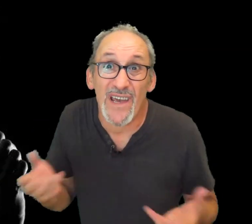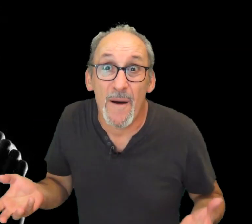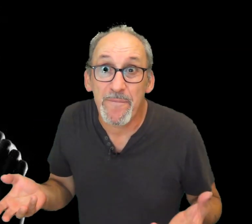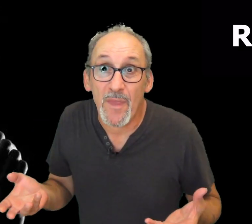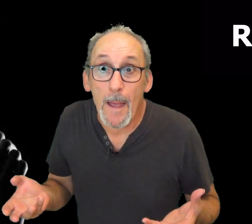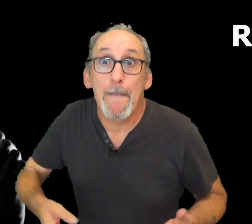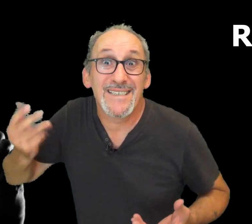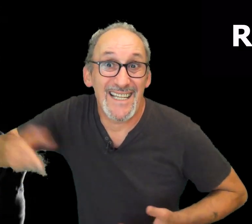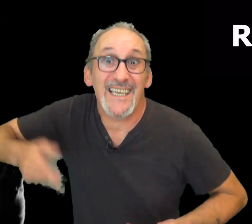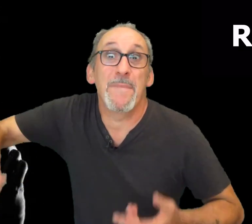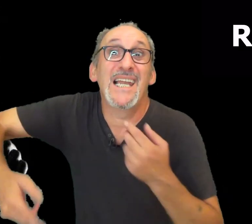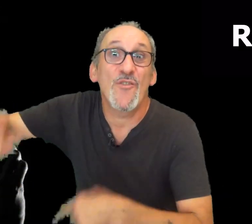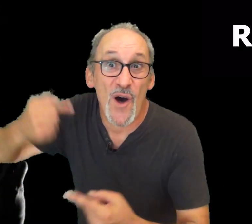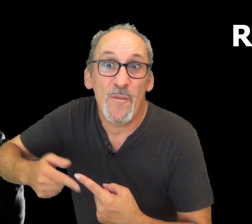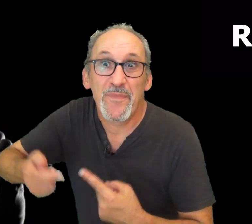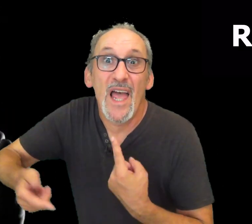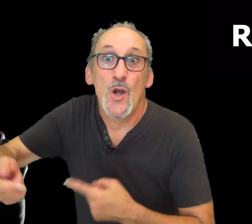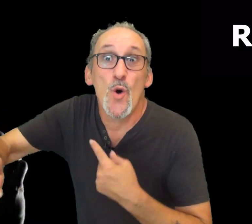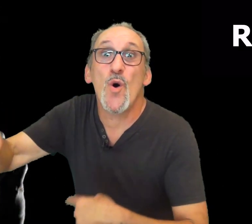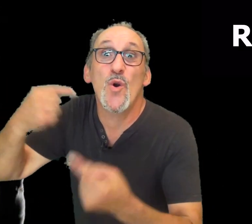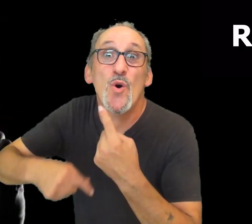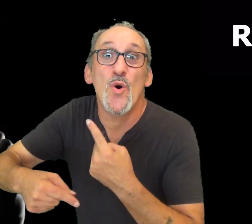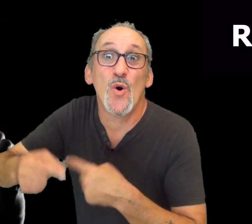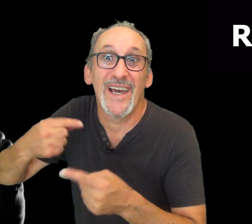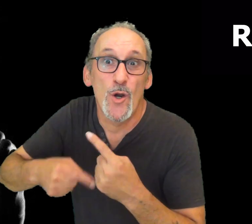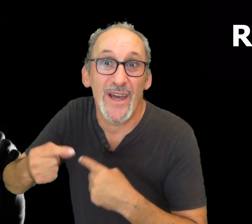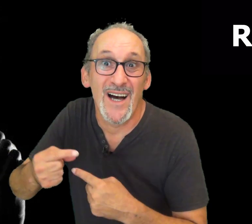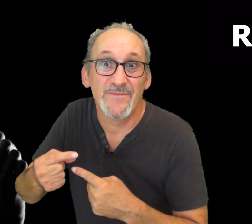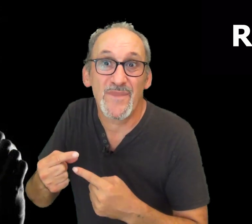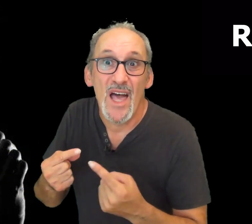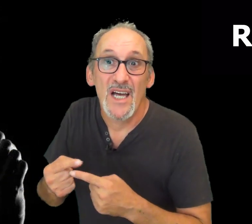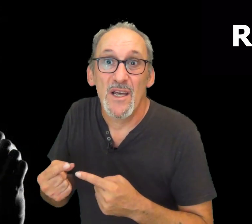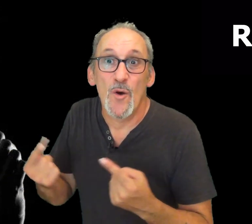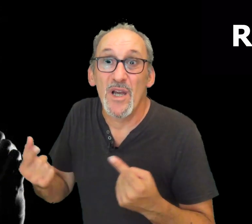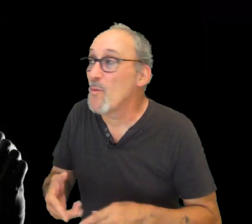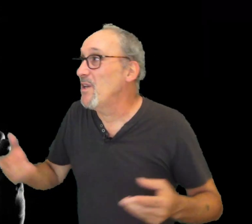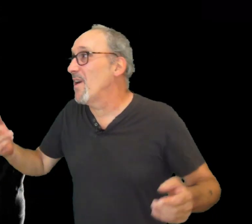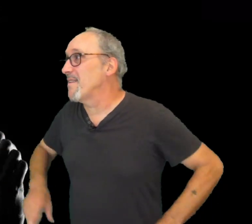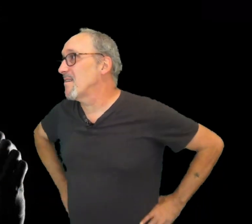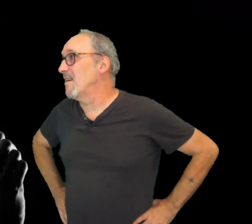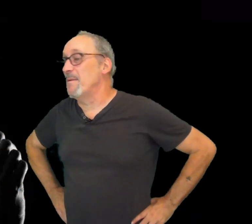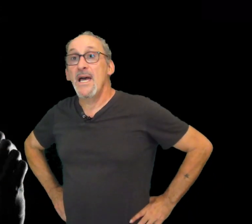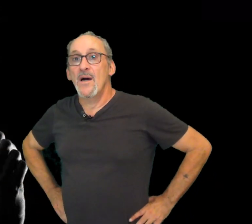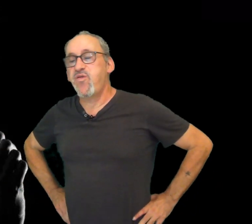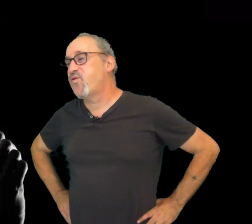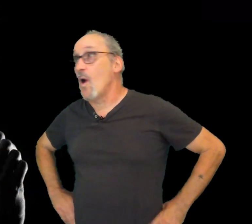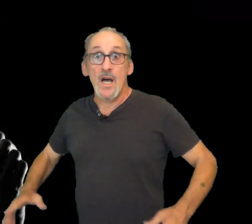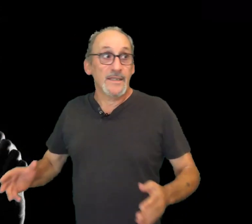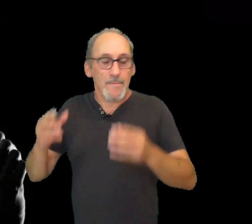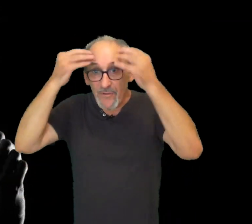'entend rien. Mais il entend le rien. Comment il fait ?'est pfff. Putain, mais